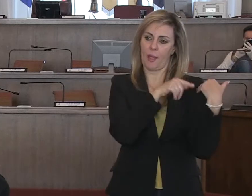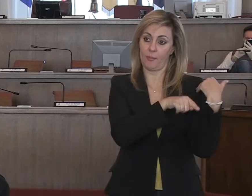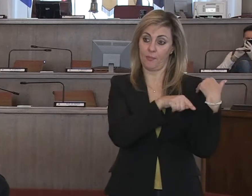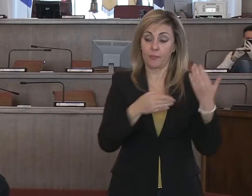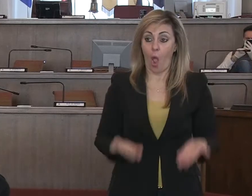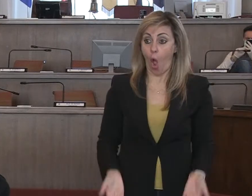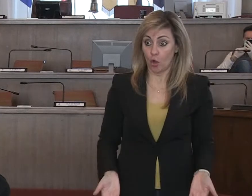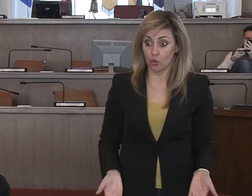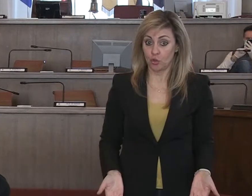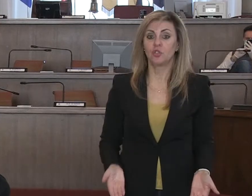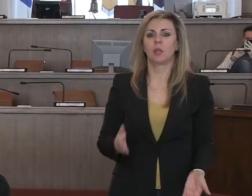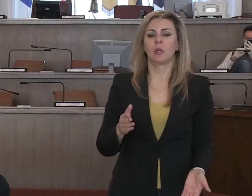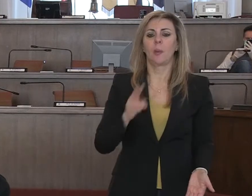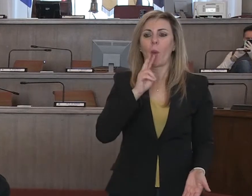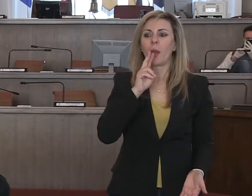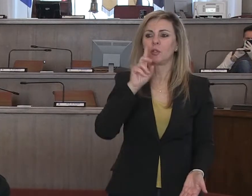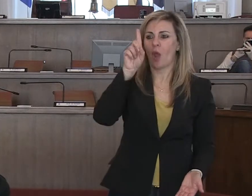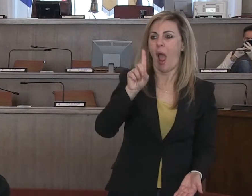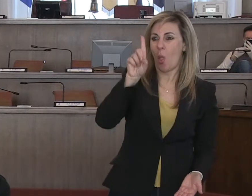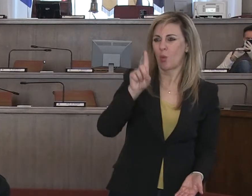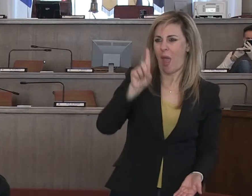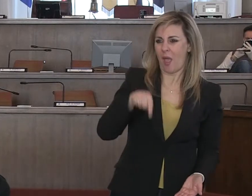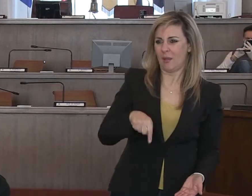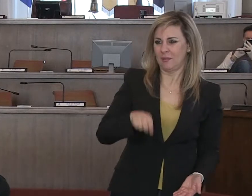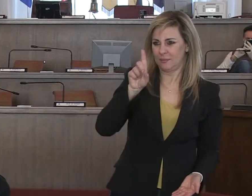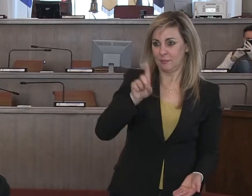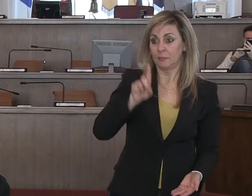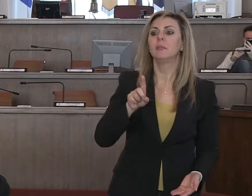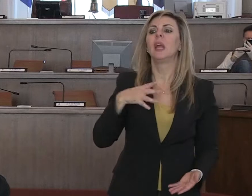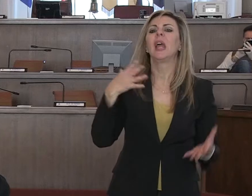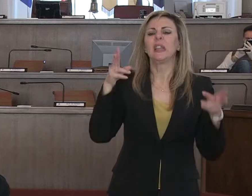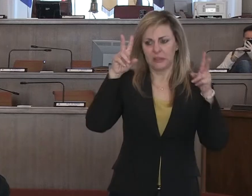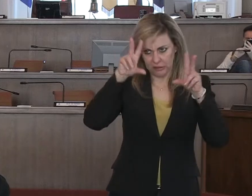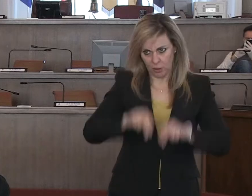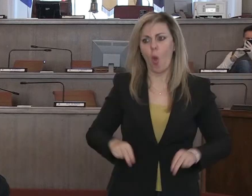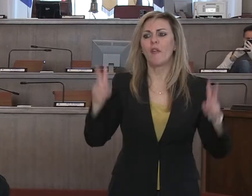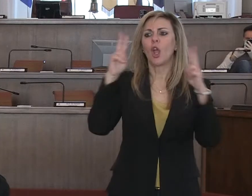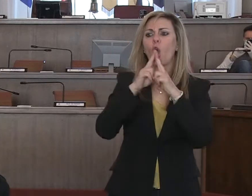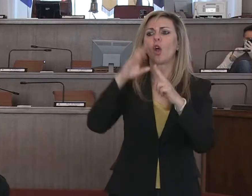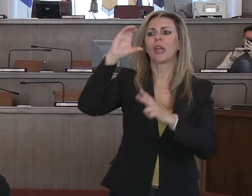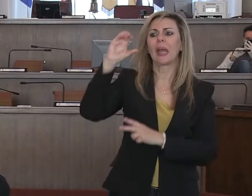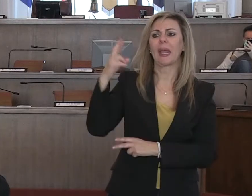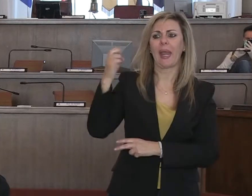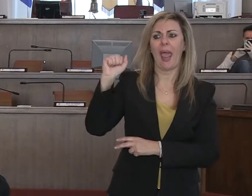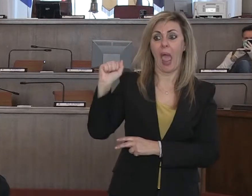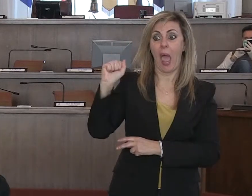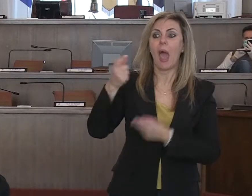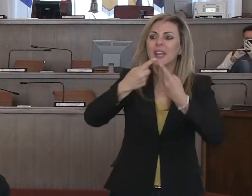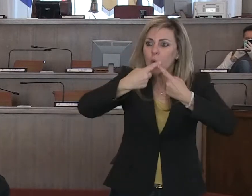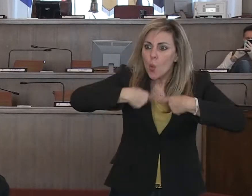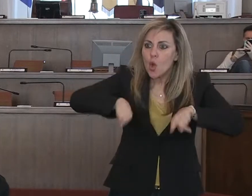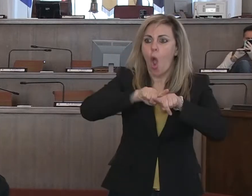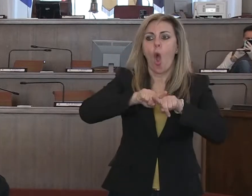Oggi alle 13 ci sarà un ulteriore incontro col CREA. Il CREA si riunisce costantemente proprio